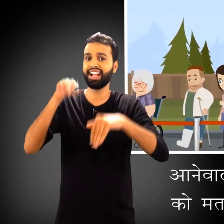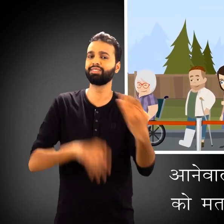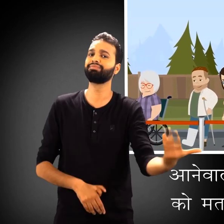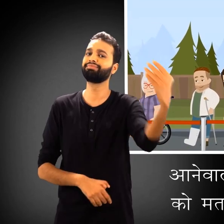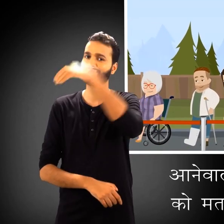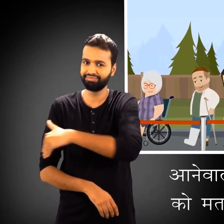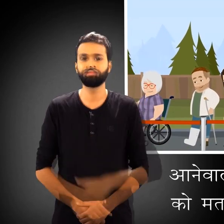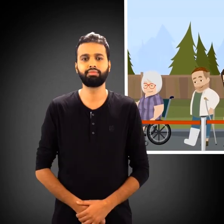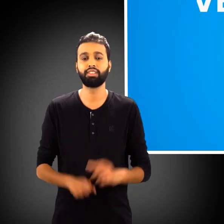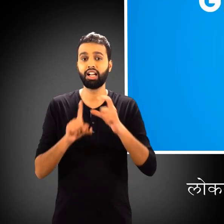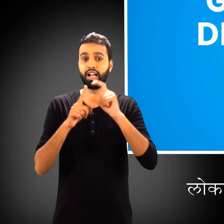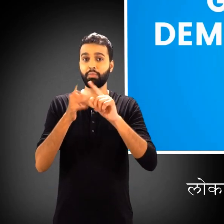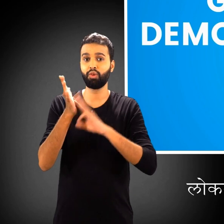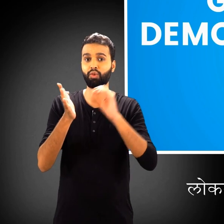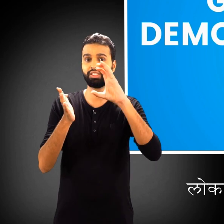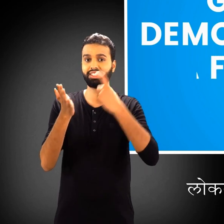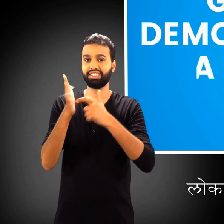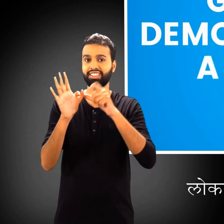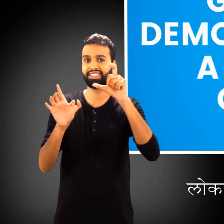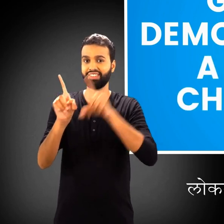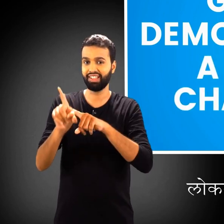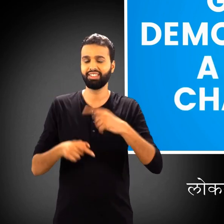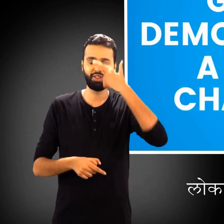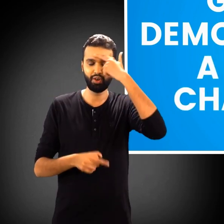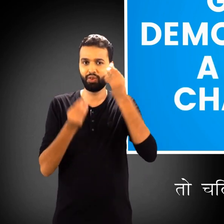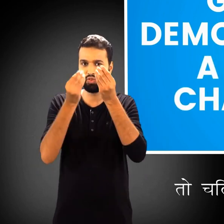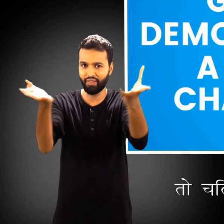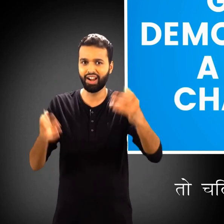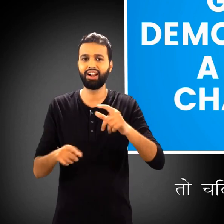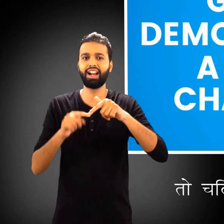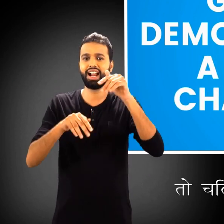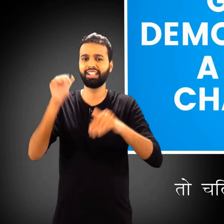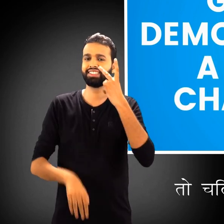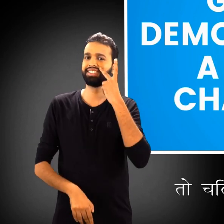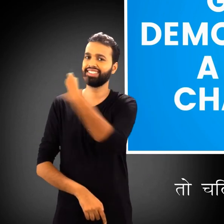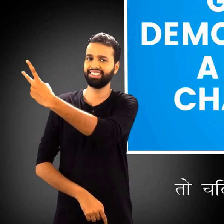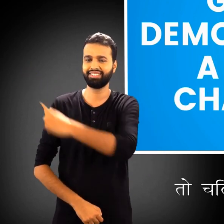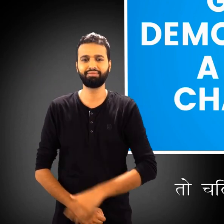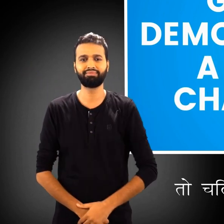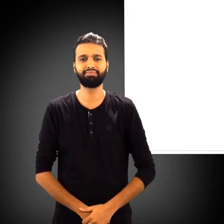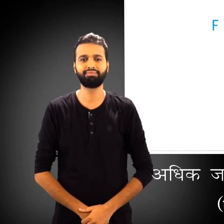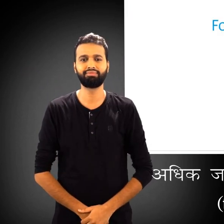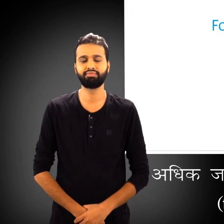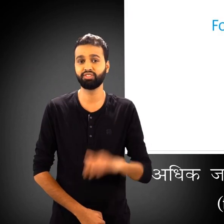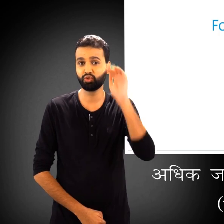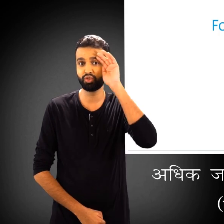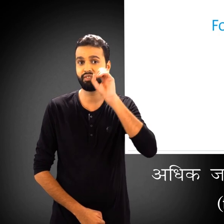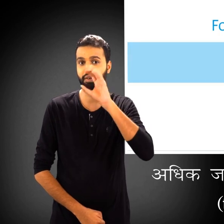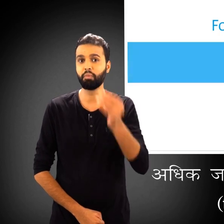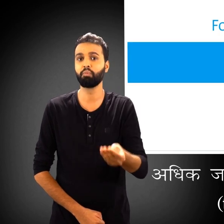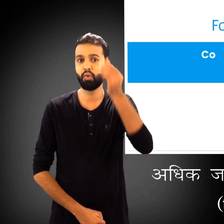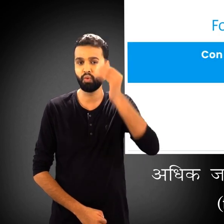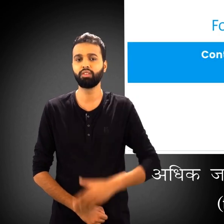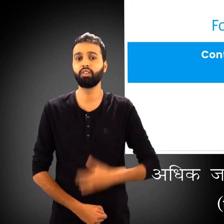करने में रुकावट ना बनाएं लोकतंत्र को एक उचित अवसर दें तो चलिए मतदान केंदर पर मिलते हैं